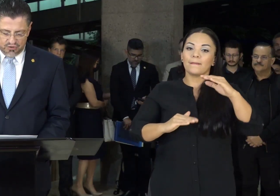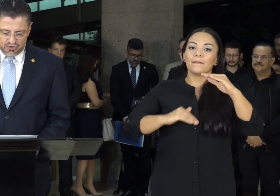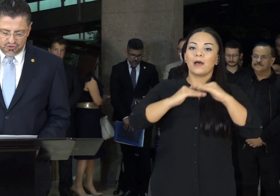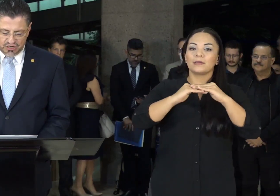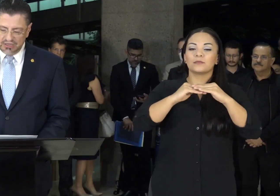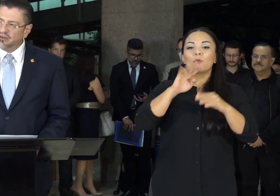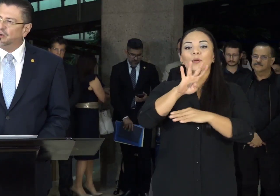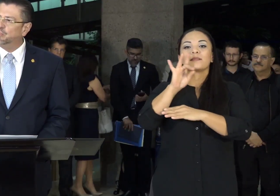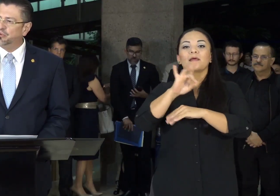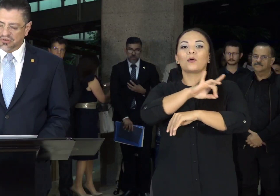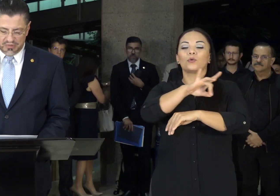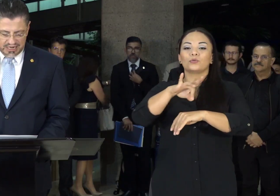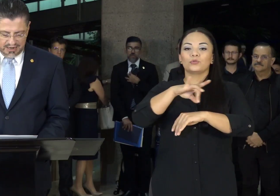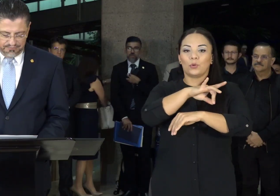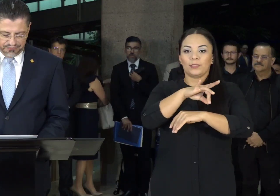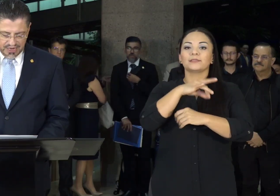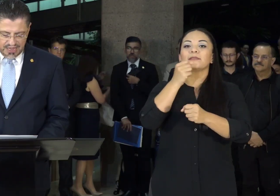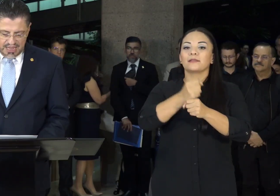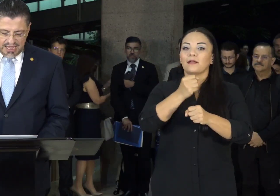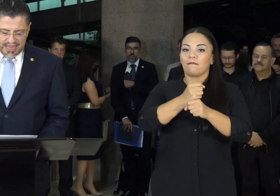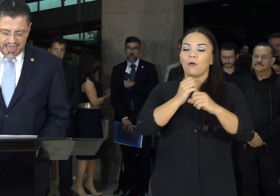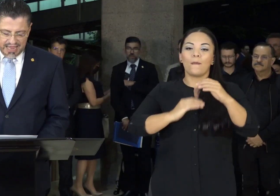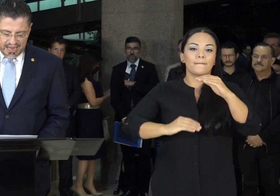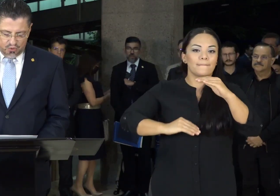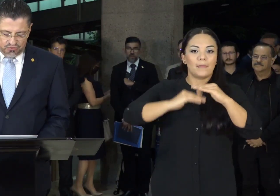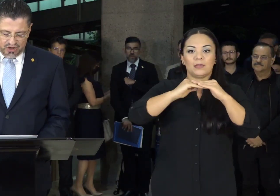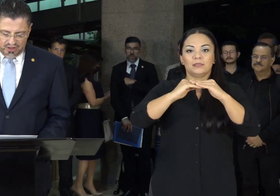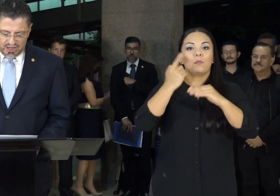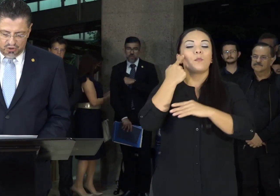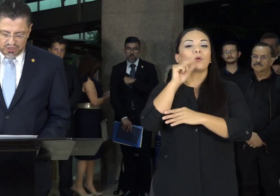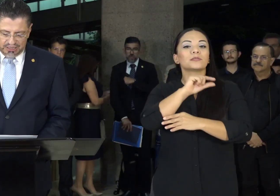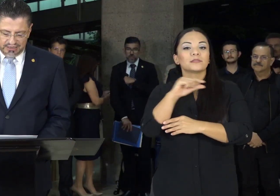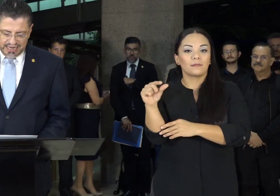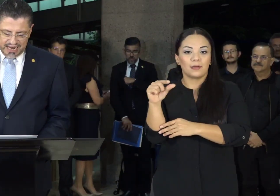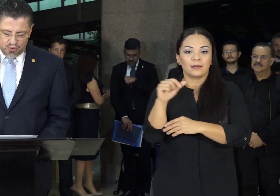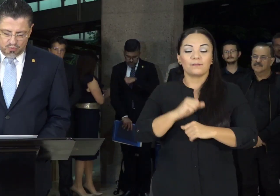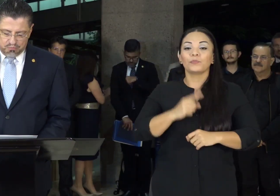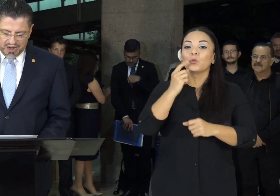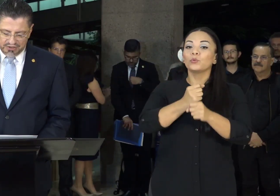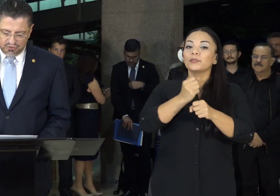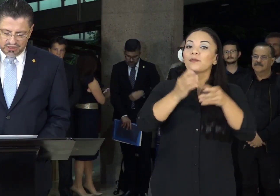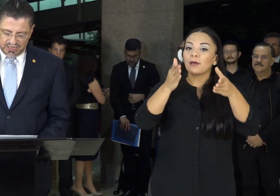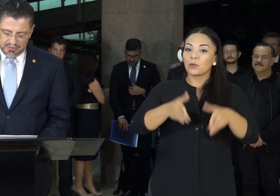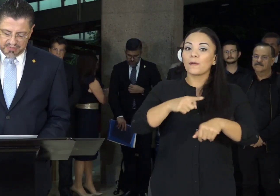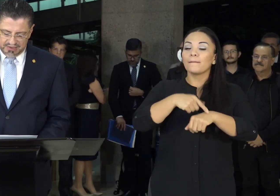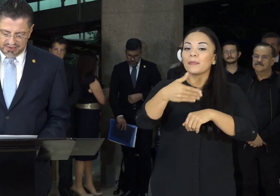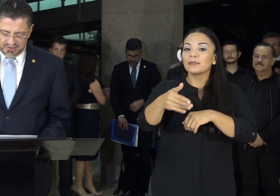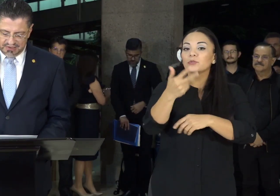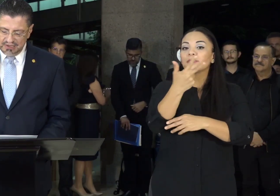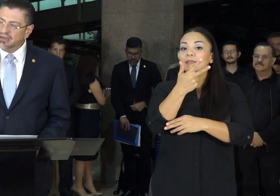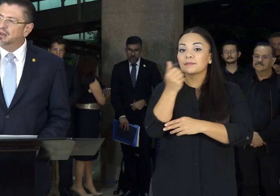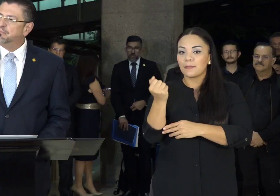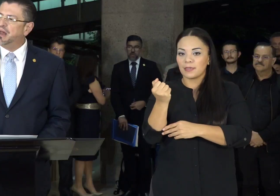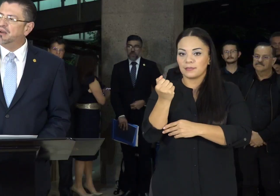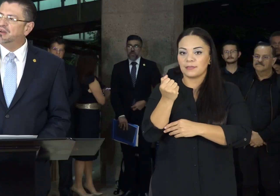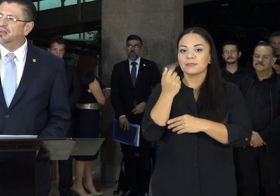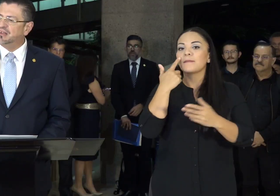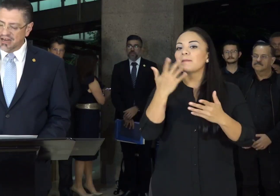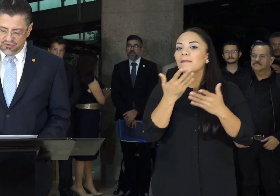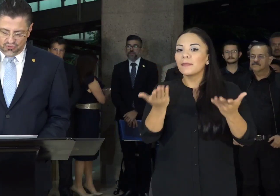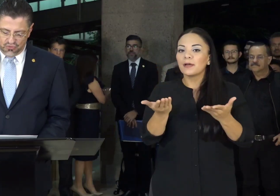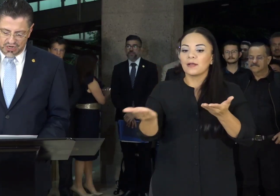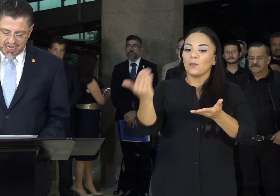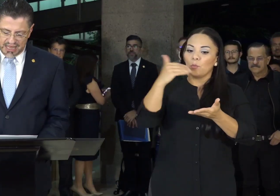48 horas de trabajo por semana, que un trabajador tendrá un plazo de tres meses para